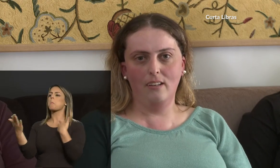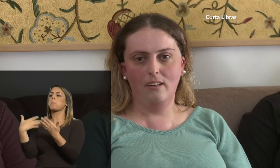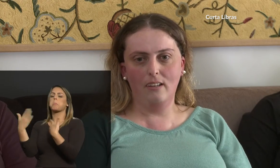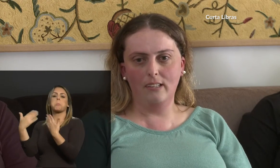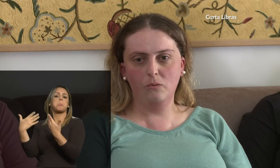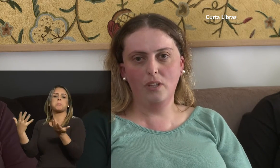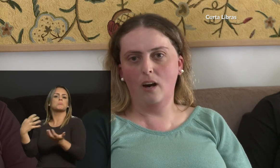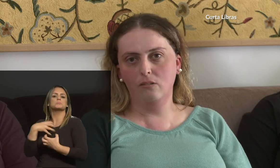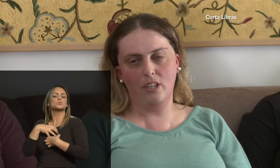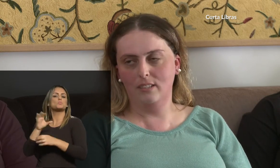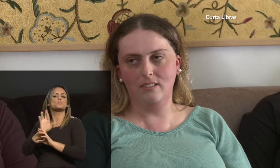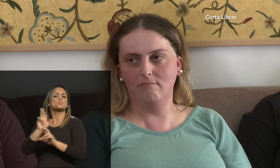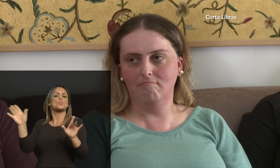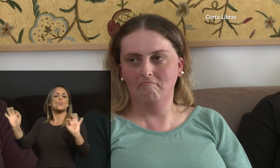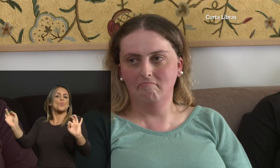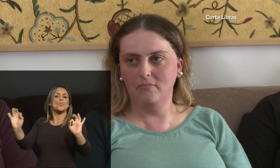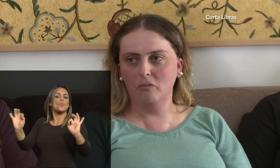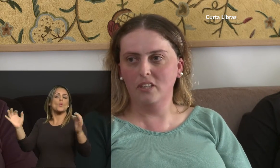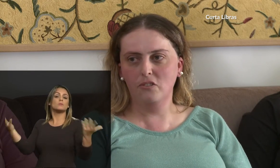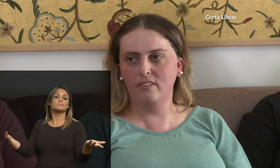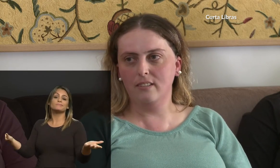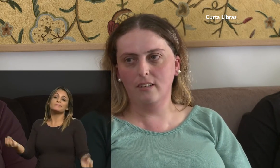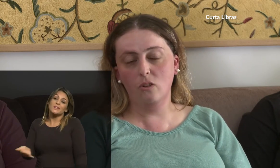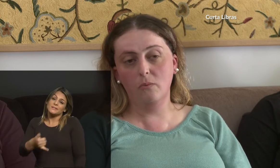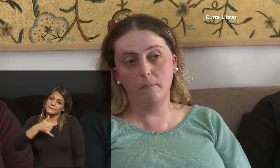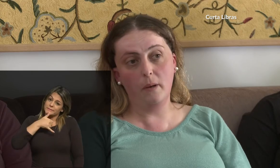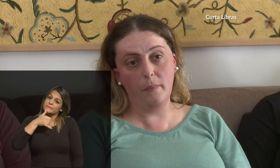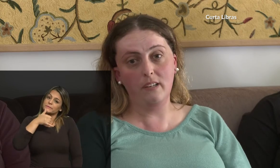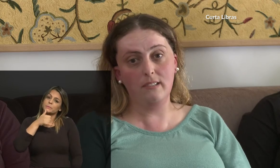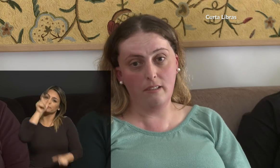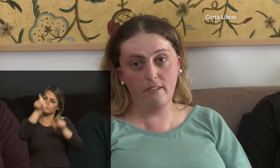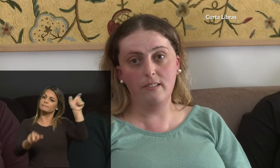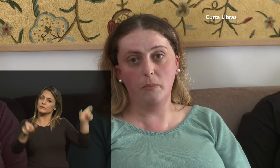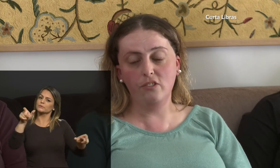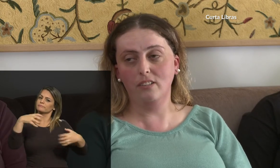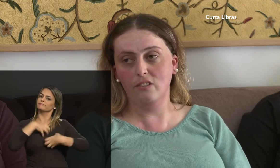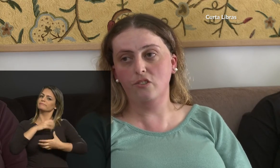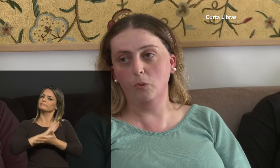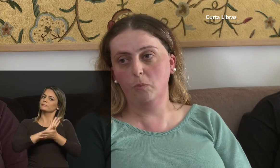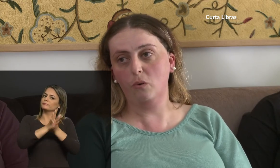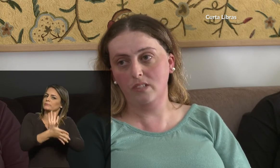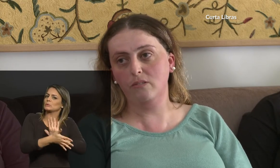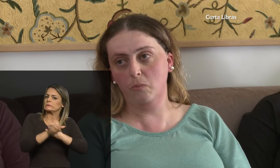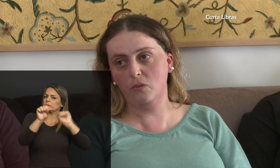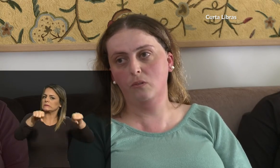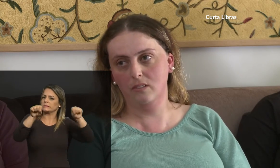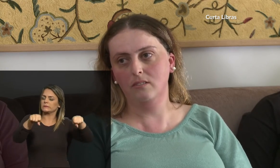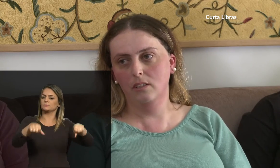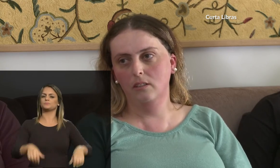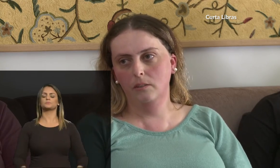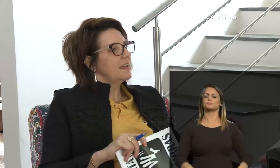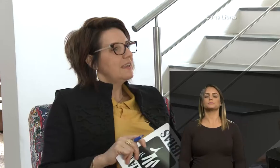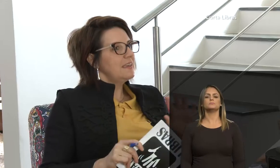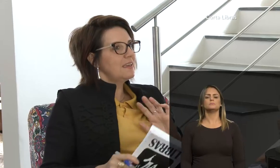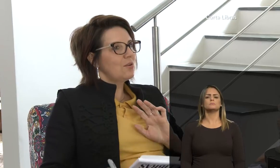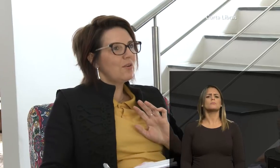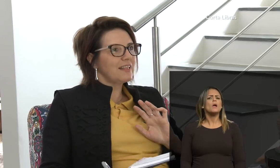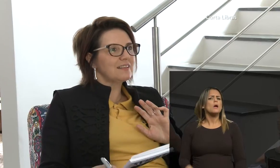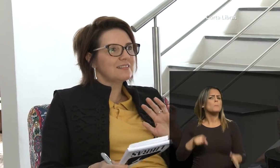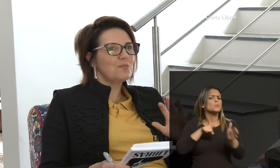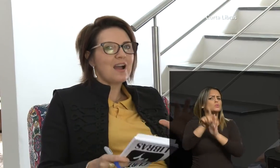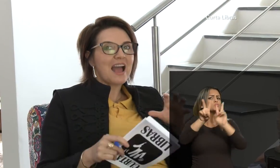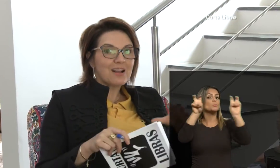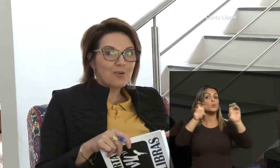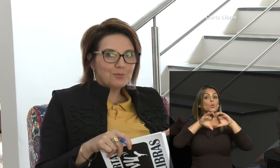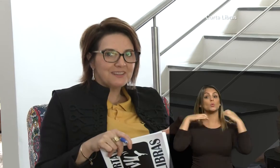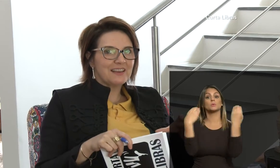é natural já, assim, não tenho certeza nenhuma. Até, infelizmente, ainda existe muito preconceito das pessoas. E com